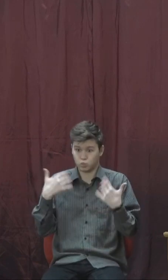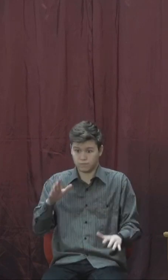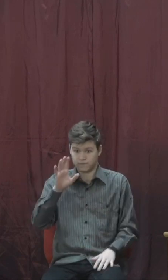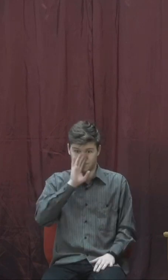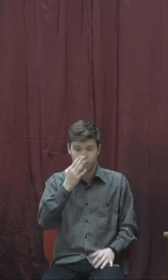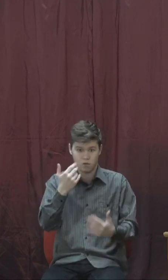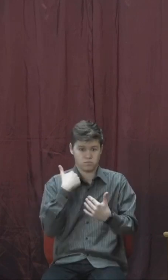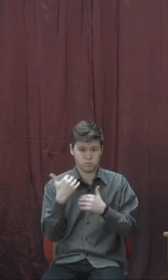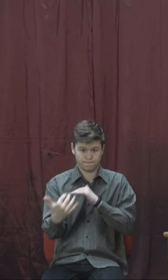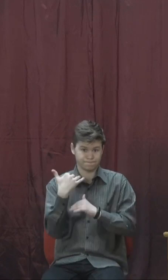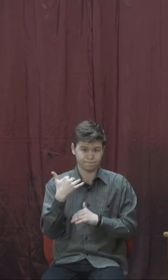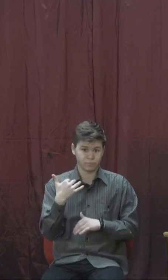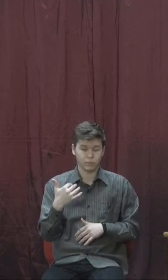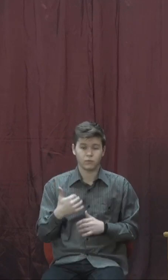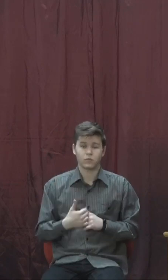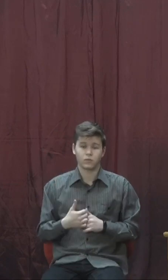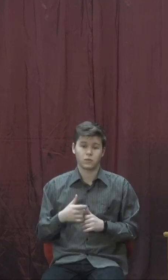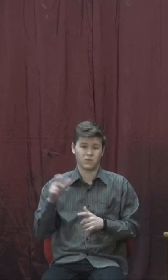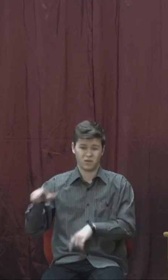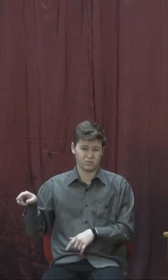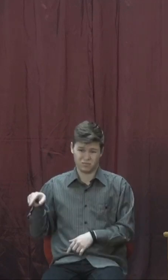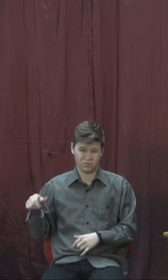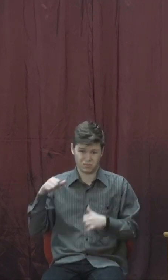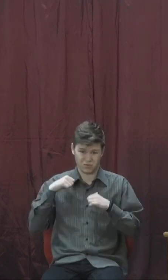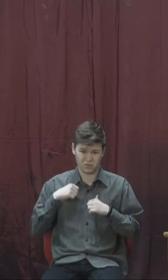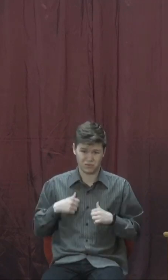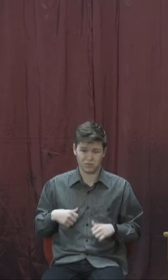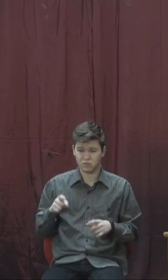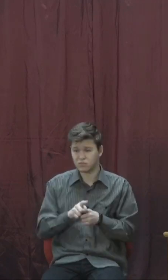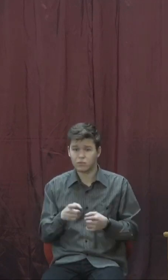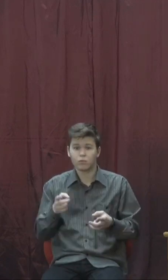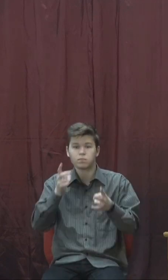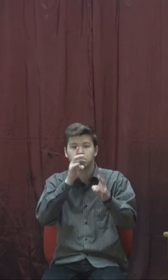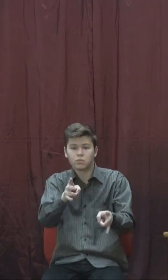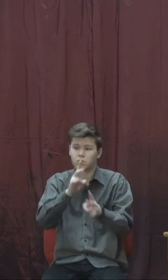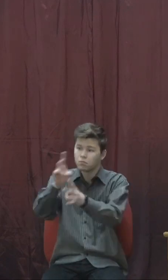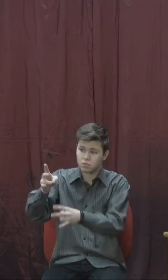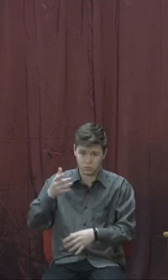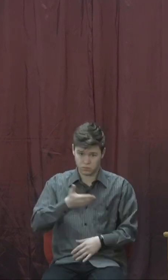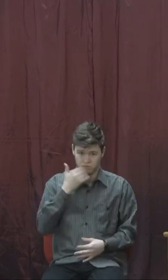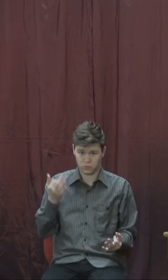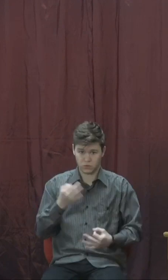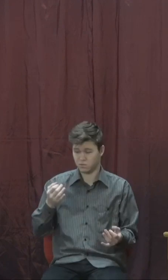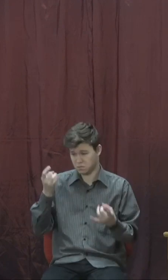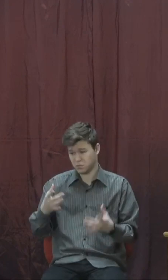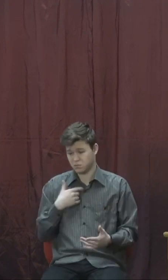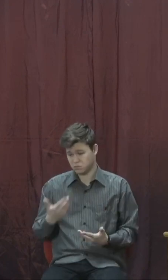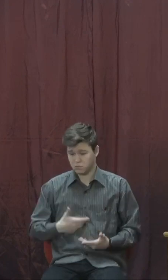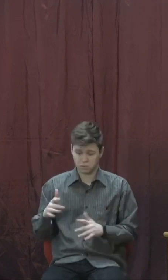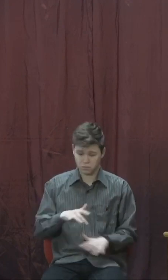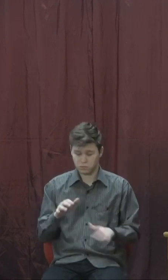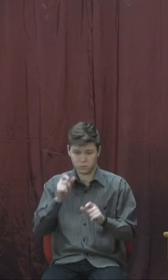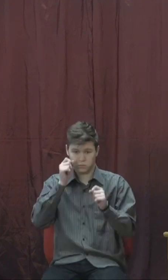Люди собі спокійно жили, нікого не зачіпали, не робили нікому біди. І ось ворог оточив місто.